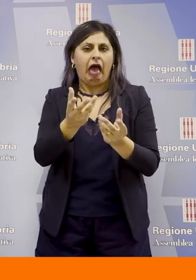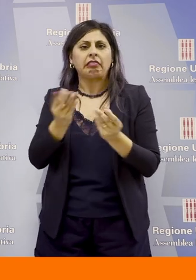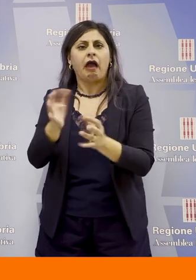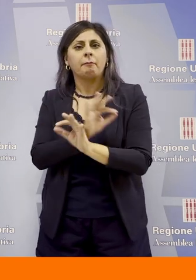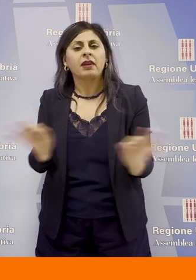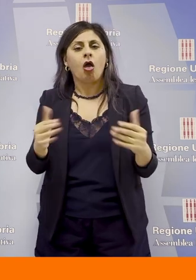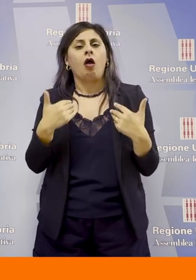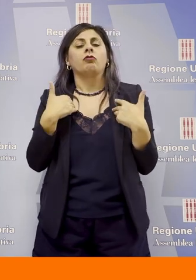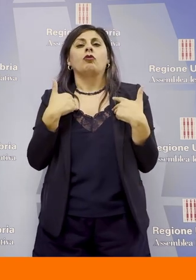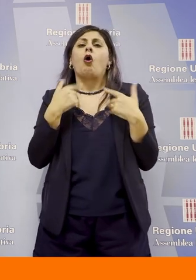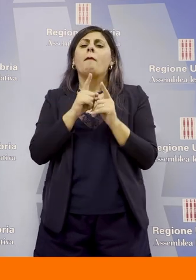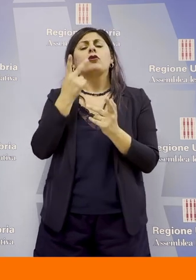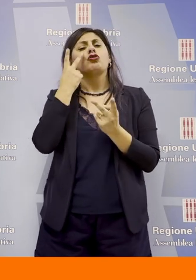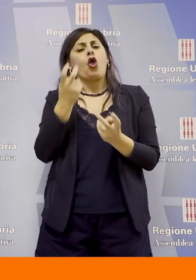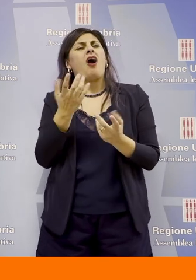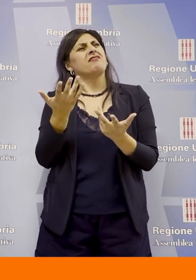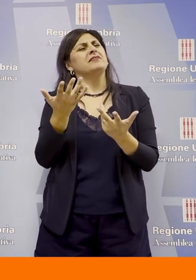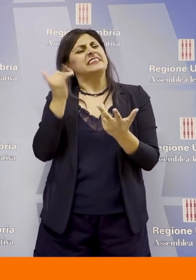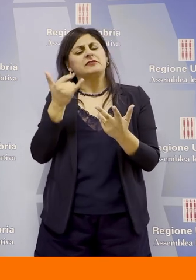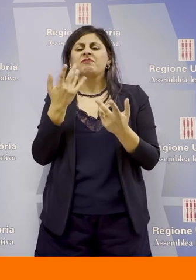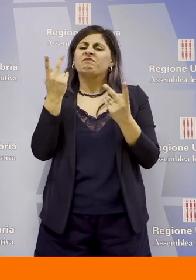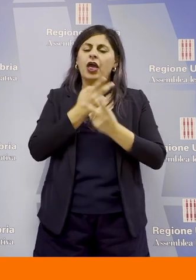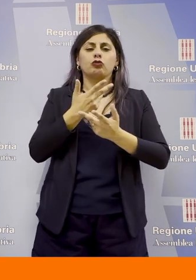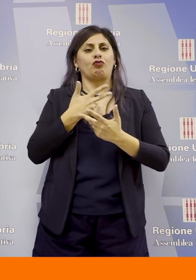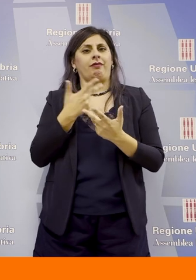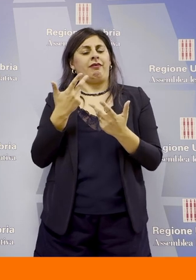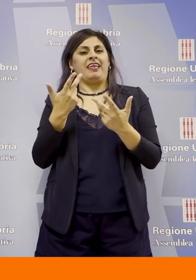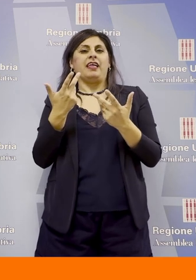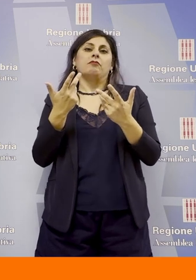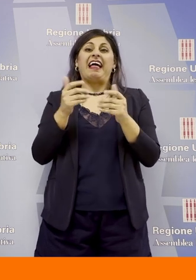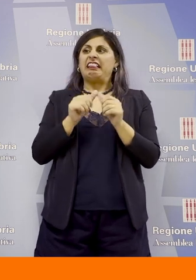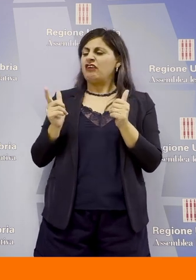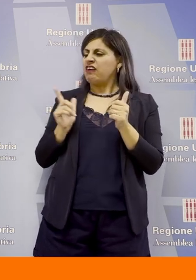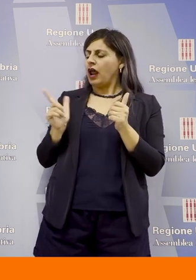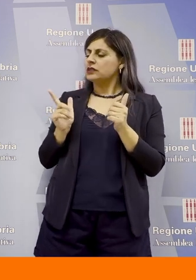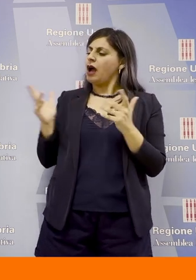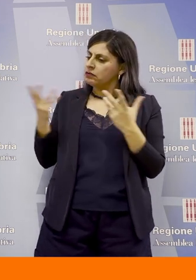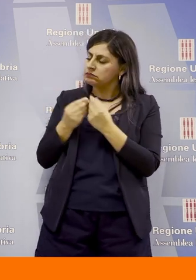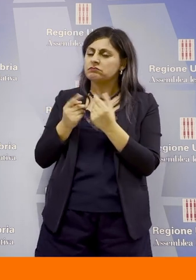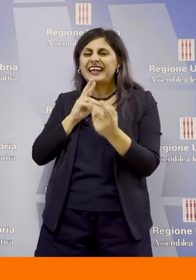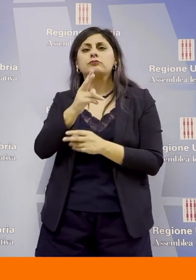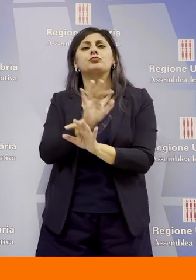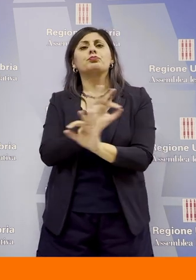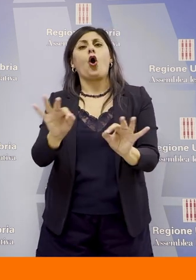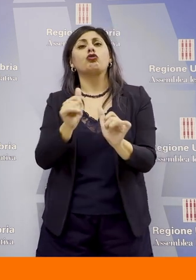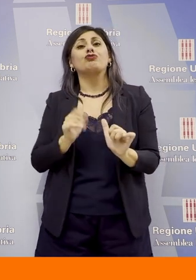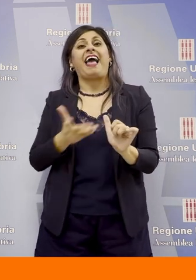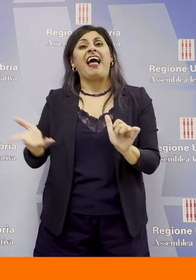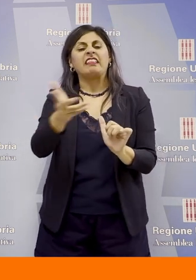a trovare al di là delle differenze risposte per i cittadini questo diventa un modello